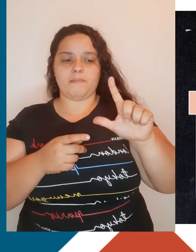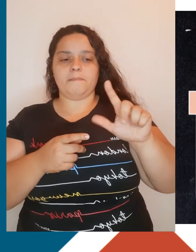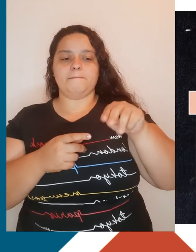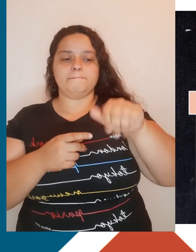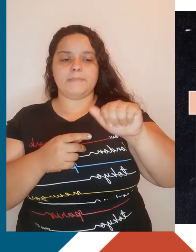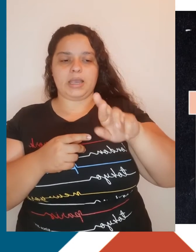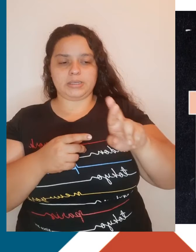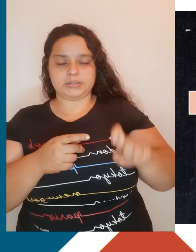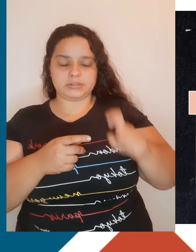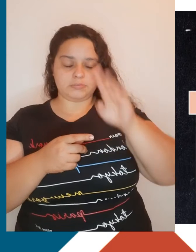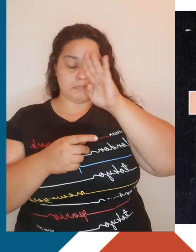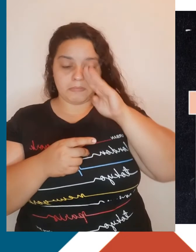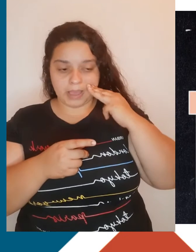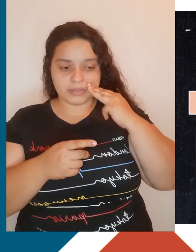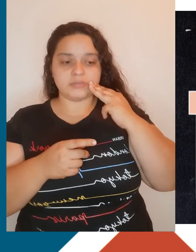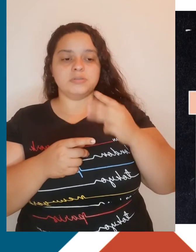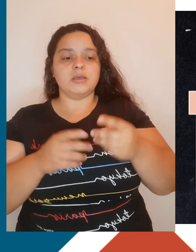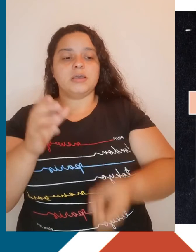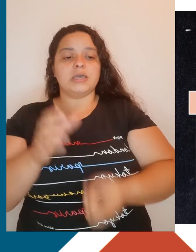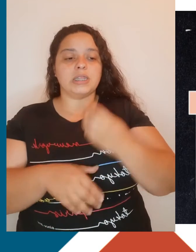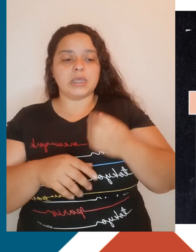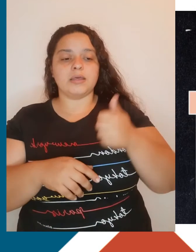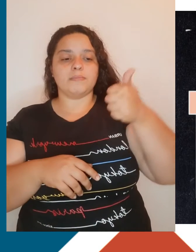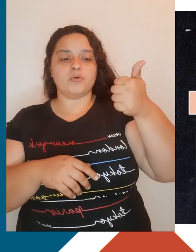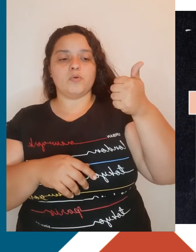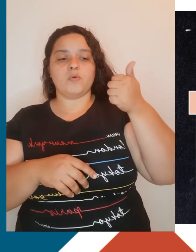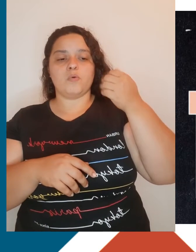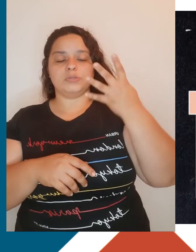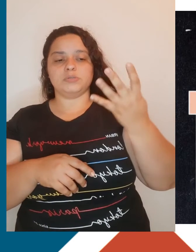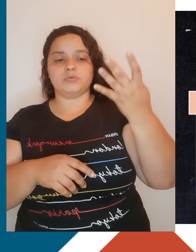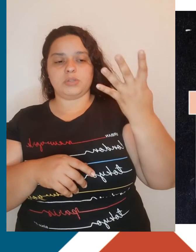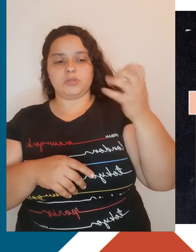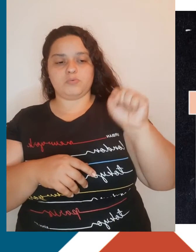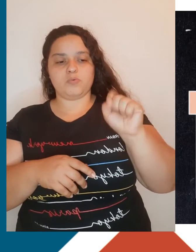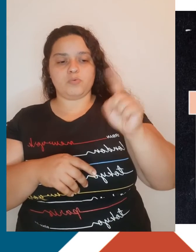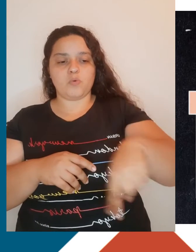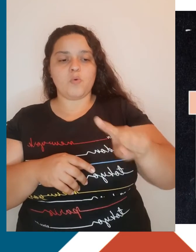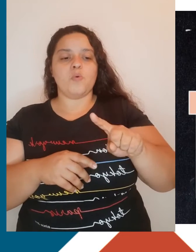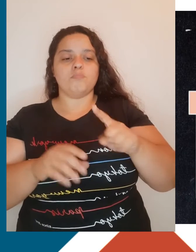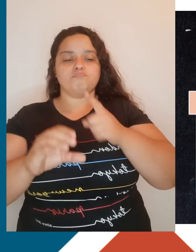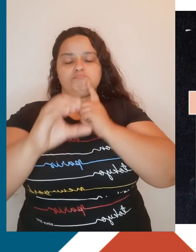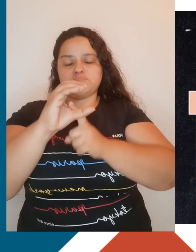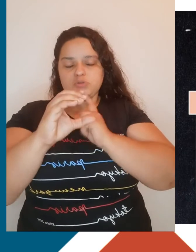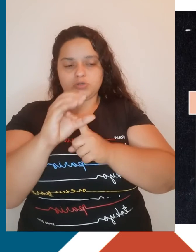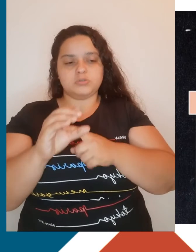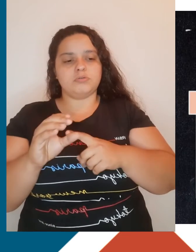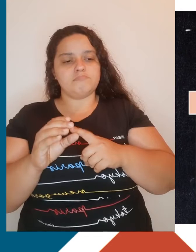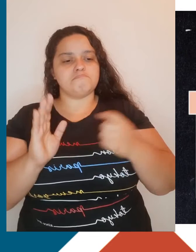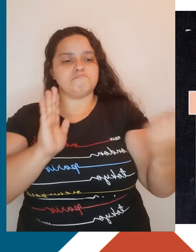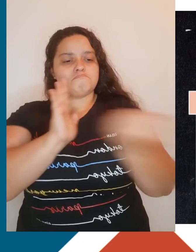1848 a obra Manifesto do Partido Comunista, um marco para a classe trabalhadora